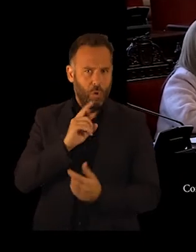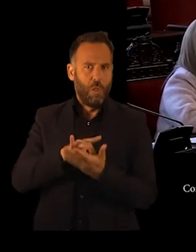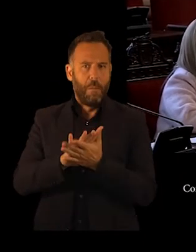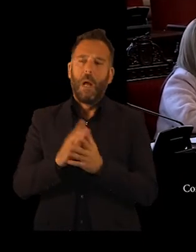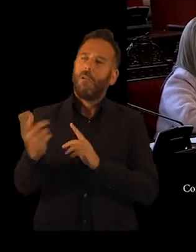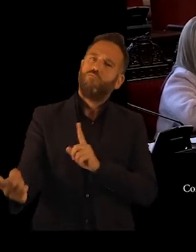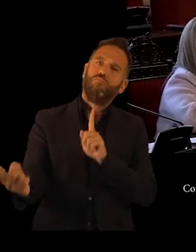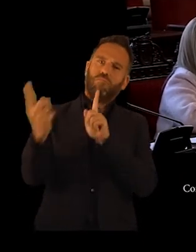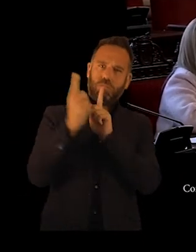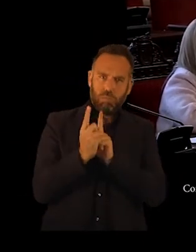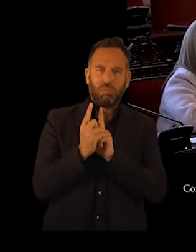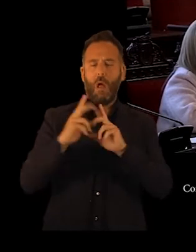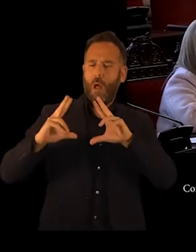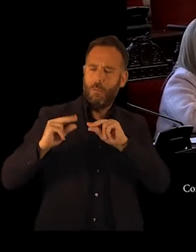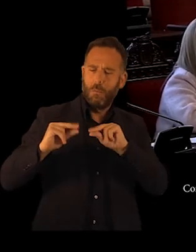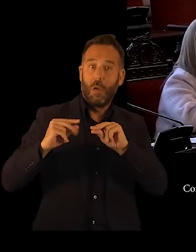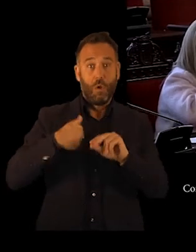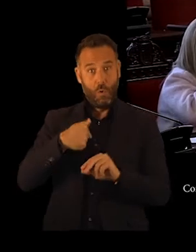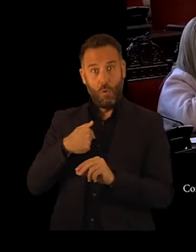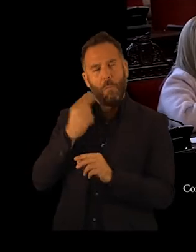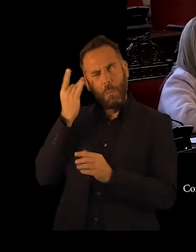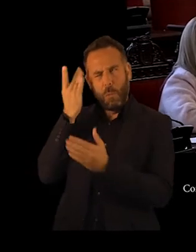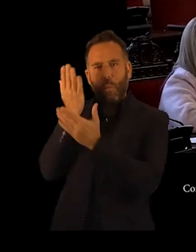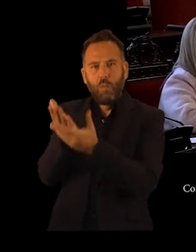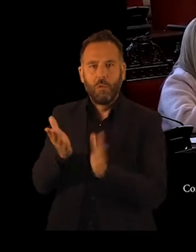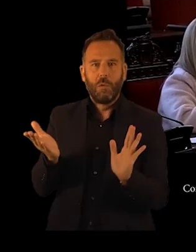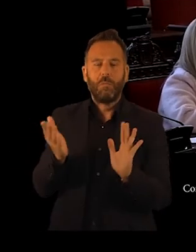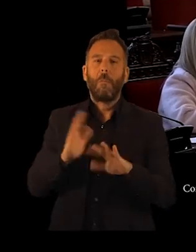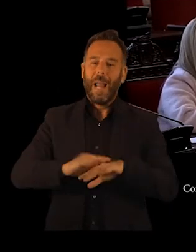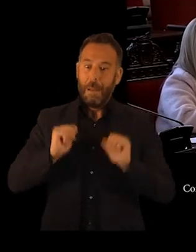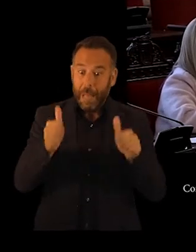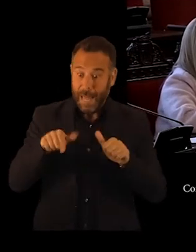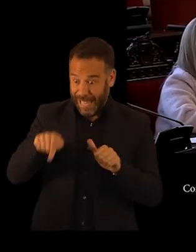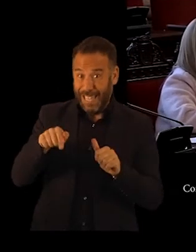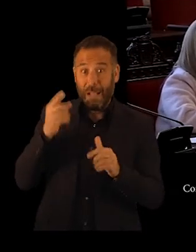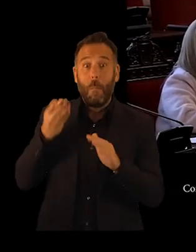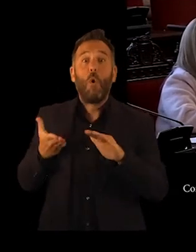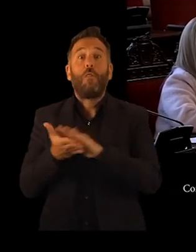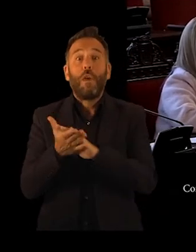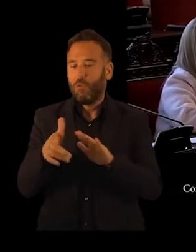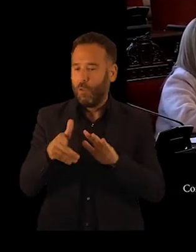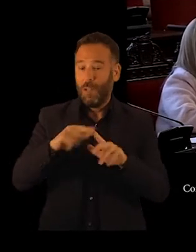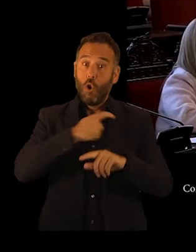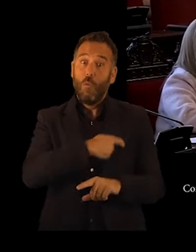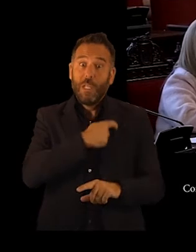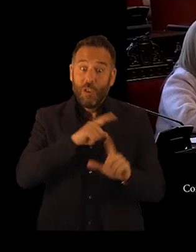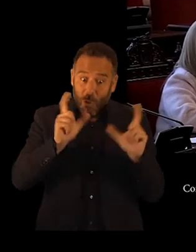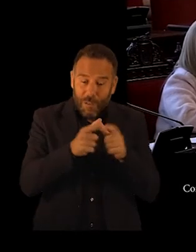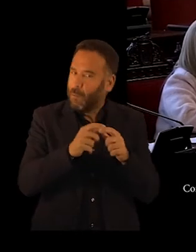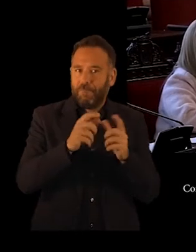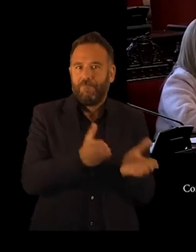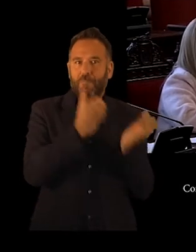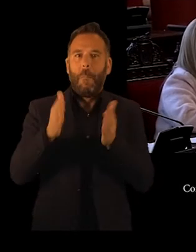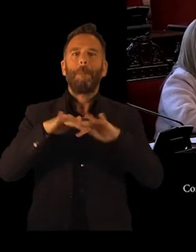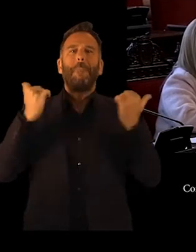acercaron a nosotros y a quienes propusimos y empezamos a trabajar para traer esta moción, elevarla a pleno y intentar que fuese